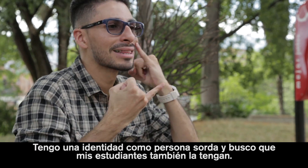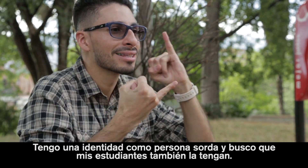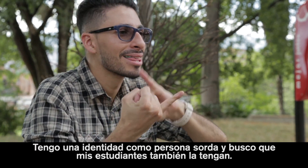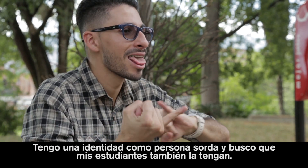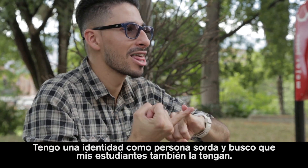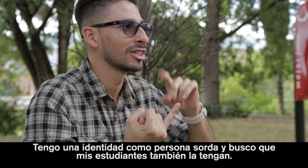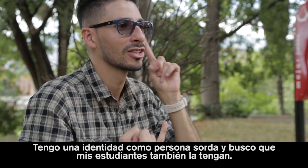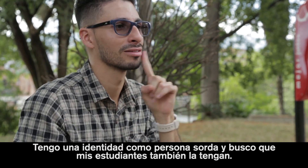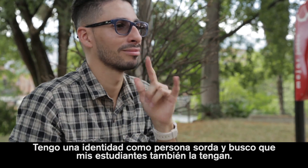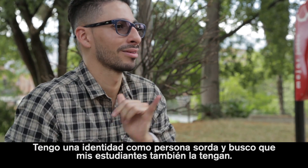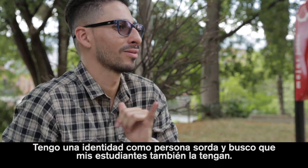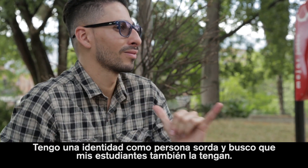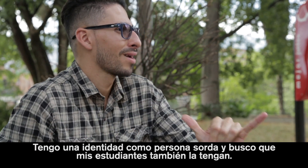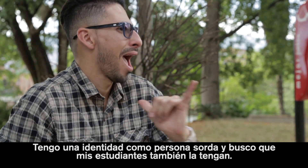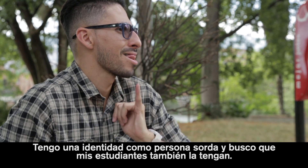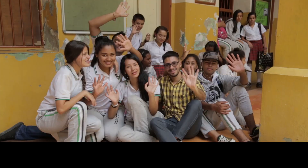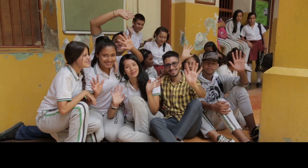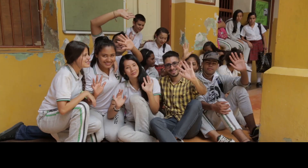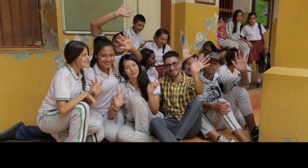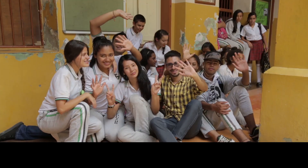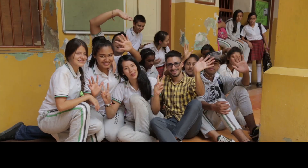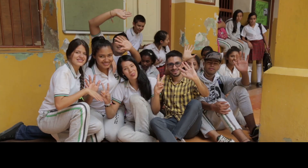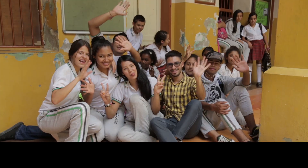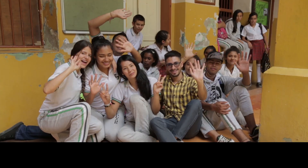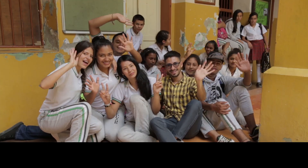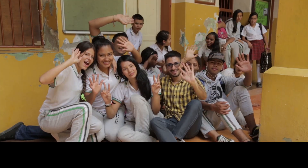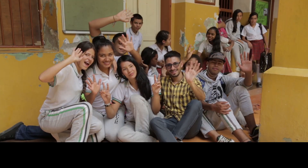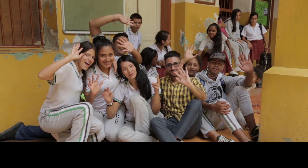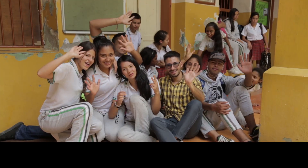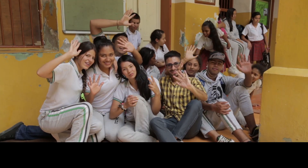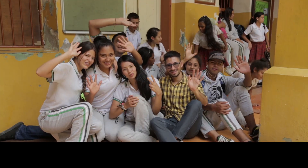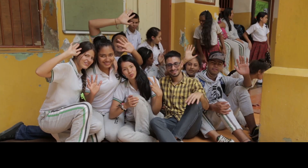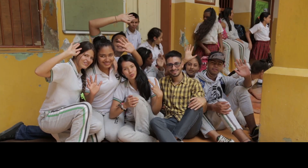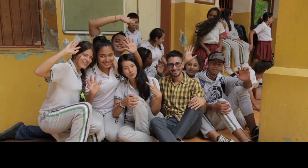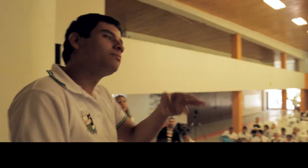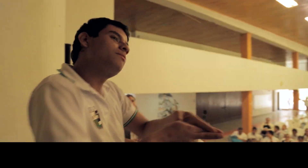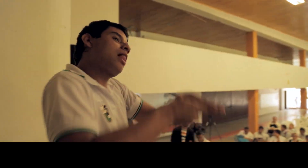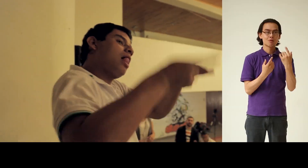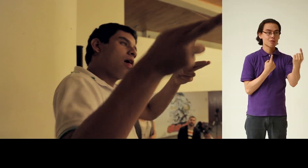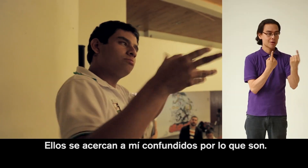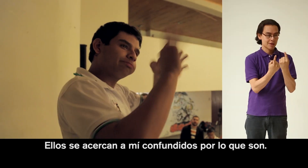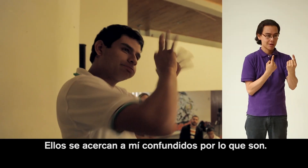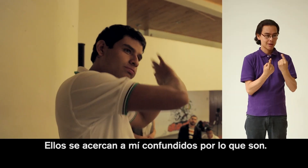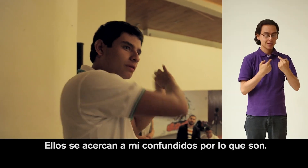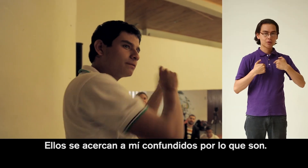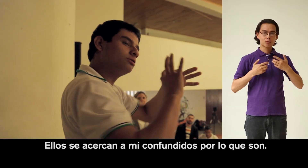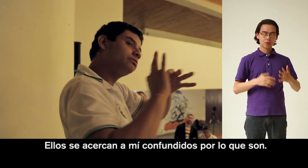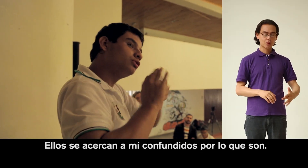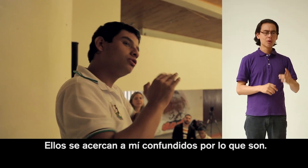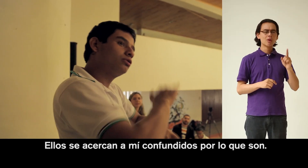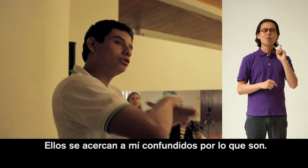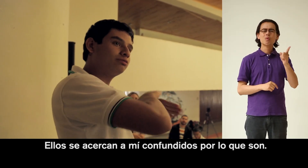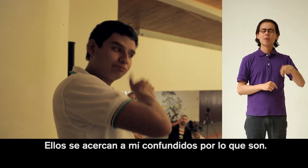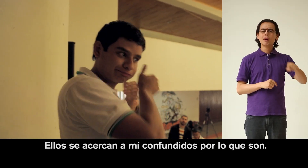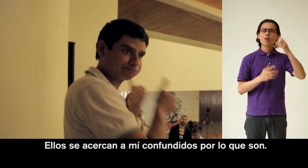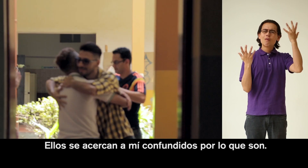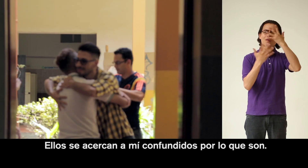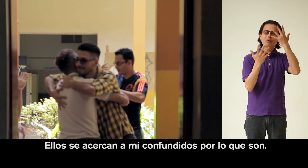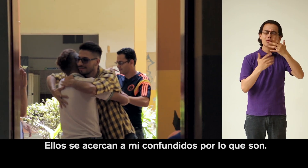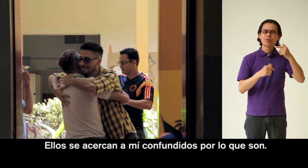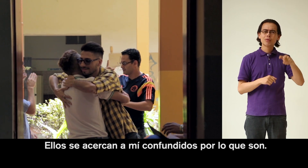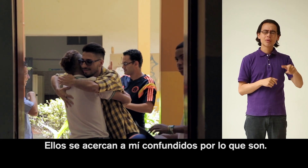sorda y busco que mis estudiantes también la tengan Música Música Ellos se acercan mucho a mi